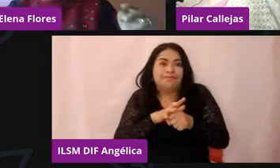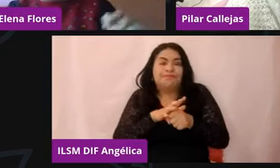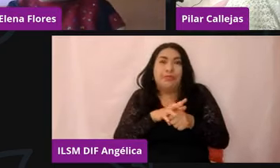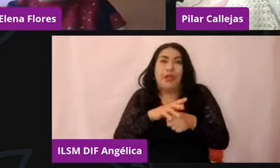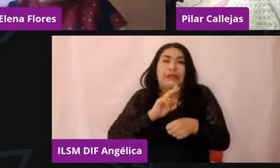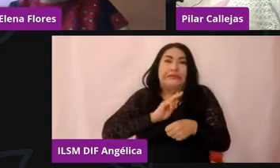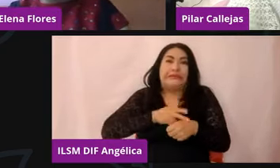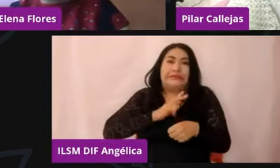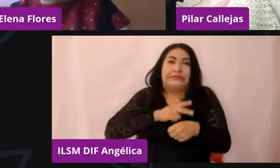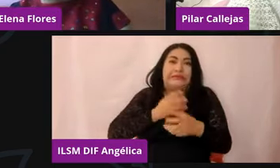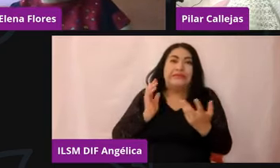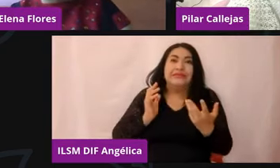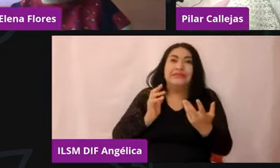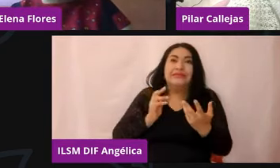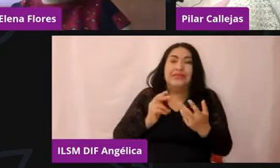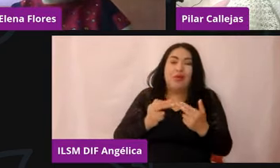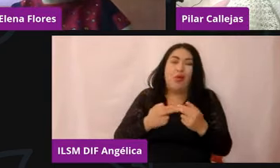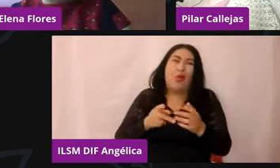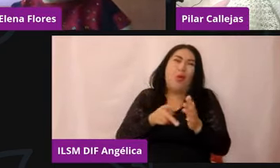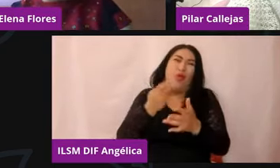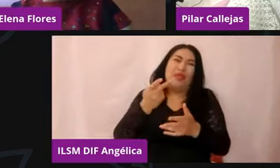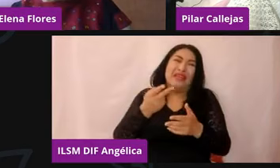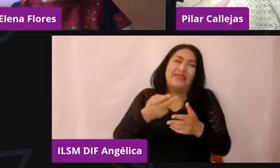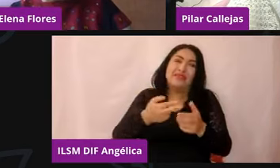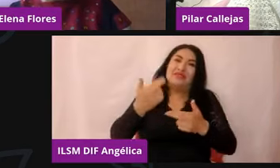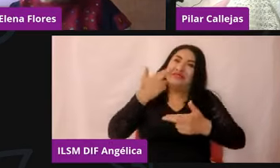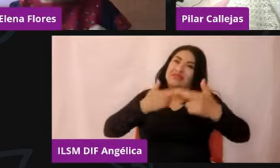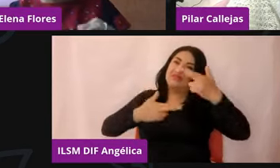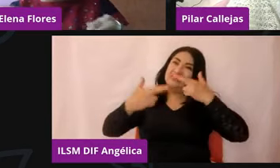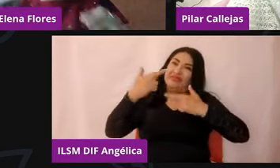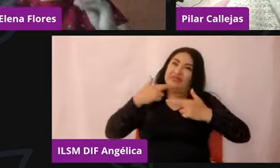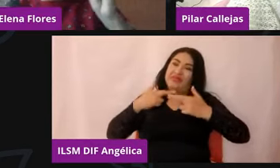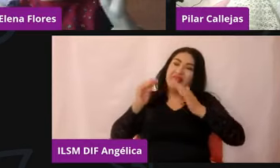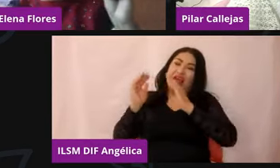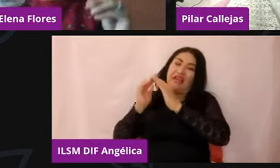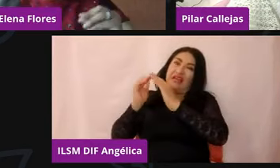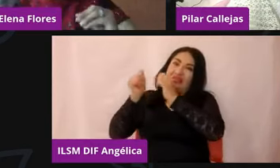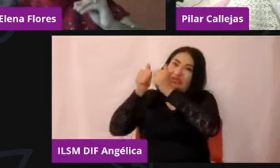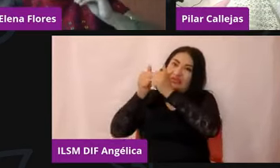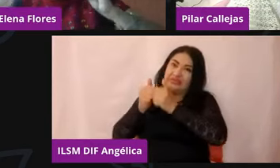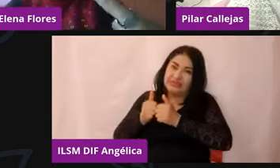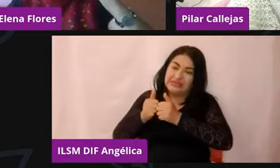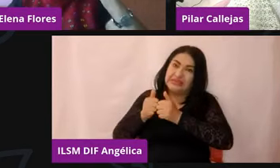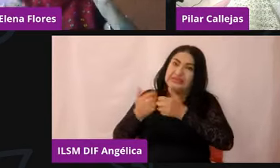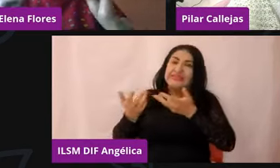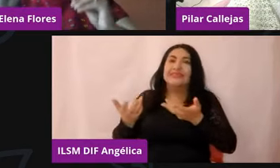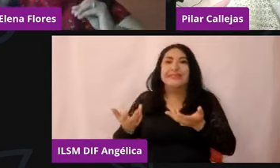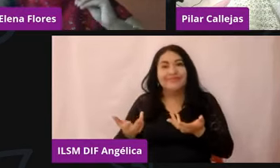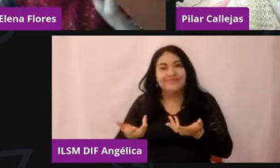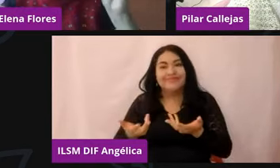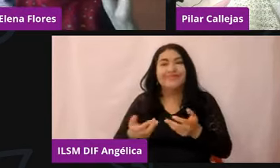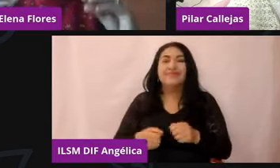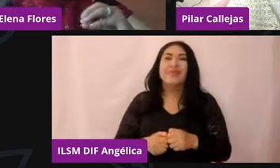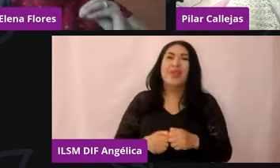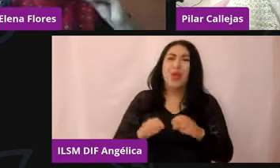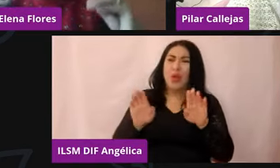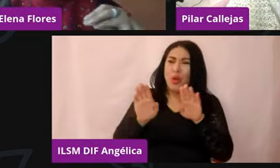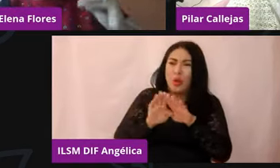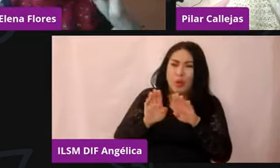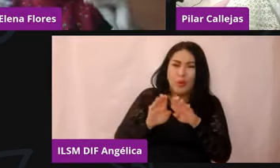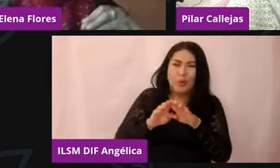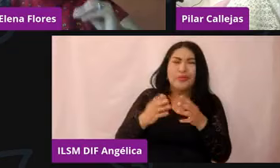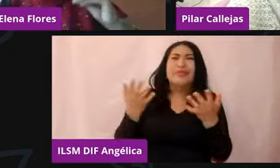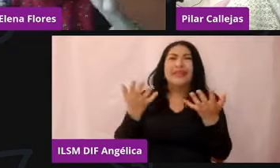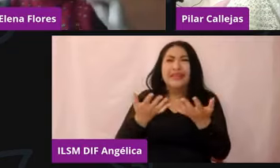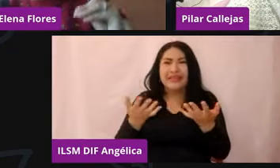los hace retornar a sus casas. ¿Qué sucede en este momento? ¿Cómo podremos interactuar con los padres,